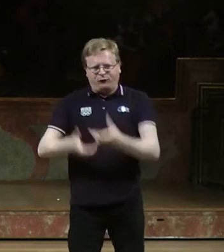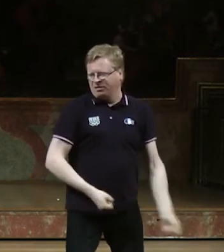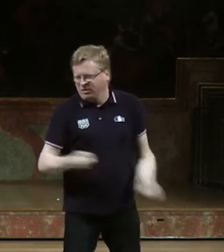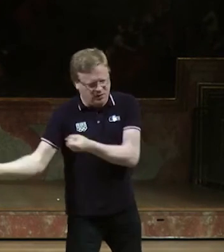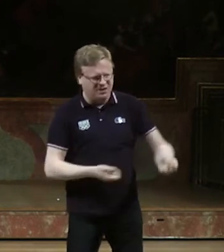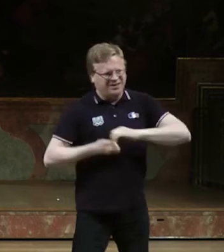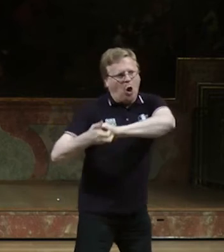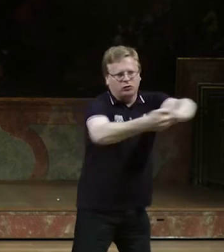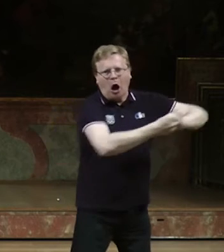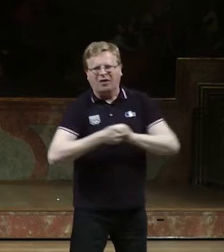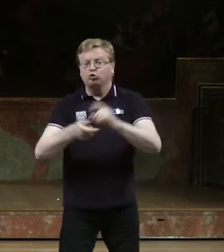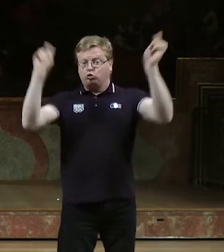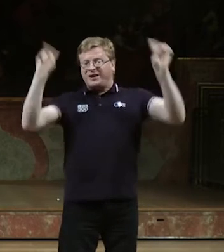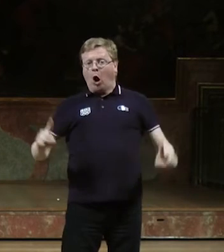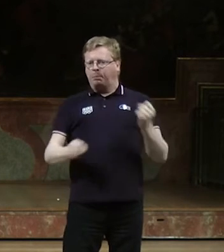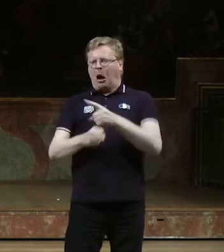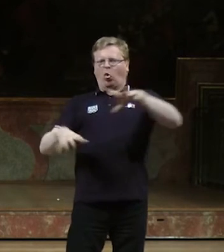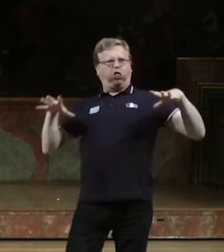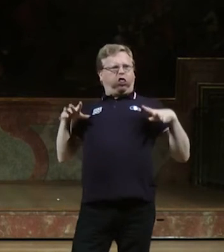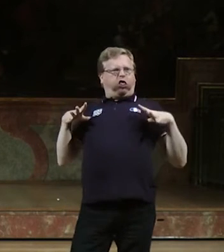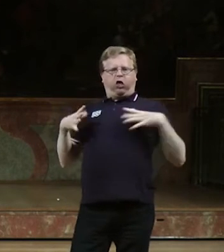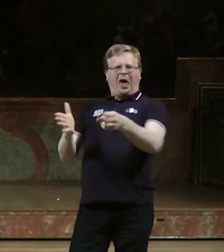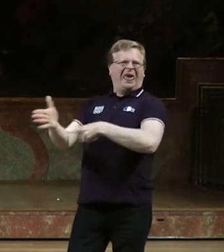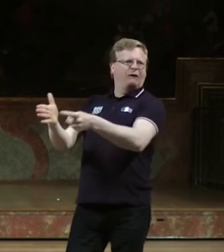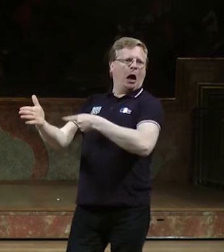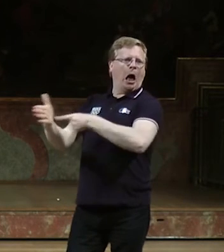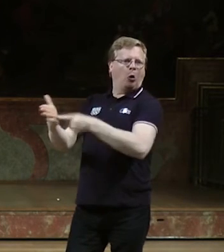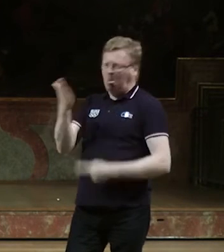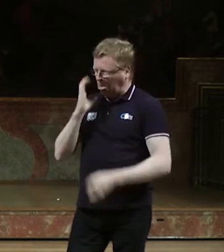einen Rollstuhl, müssen nicht keinen Lift verwenden, sondern man kann ihnen helfen, raufzugehen, indem man ihn trägt.